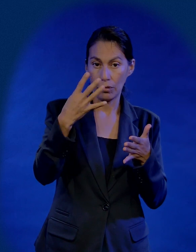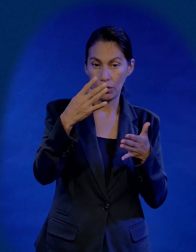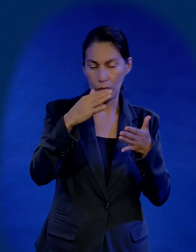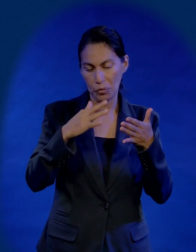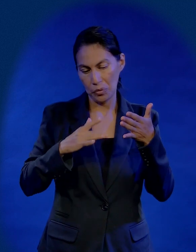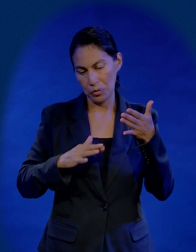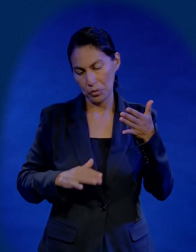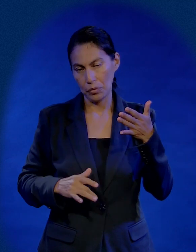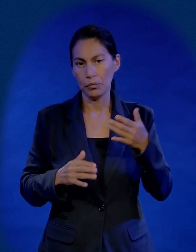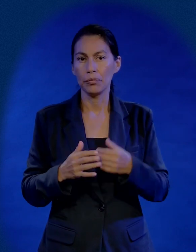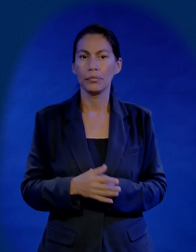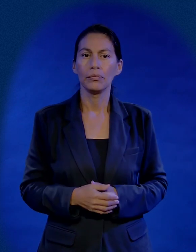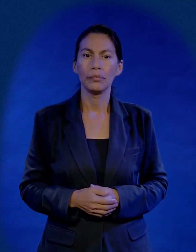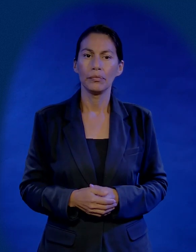verso 14,